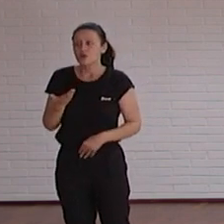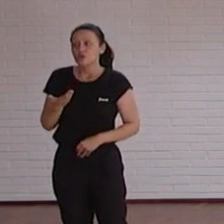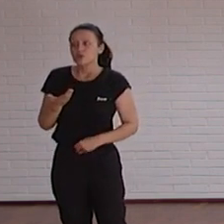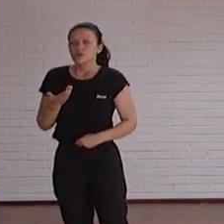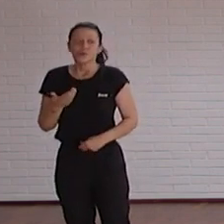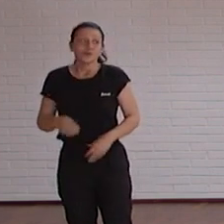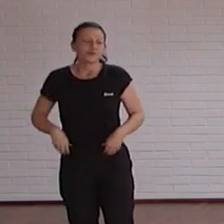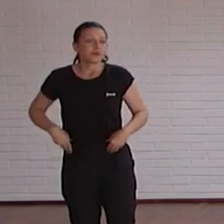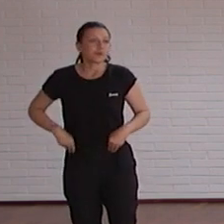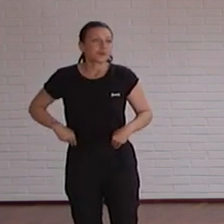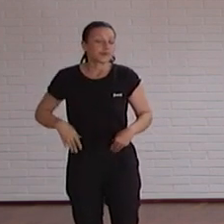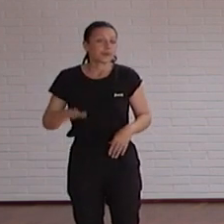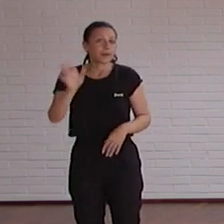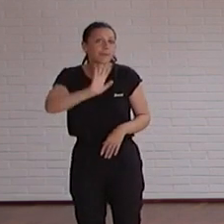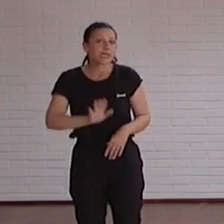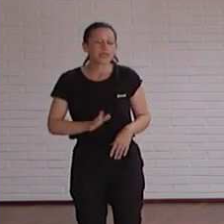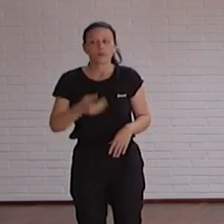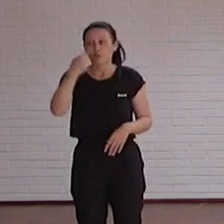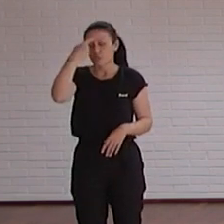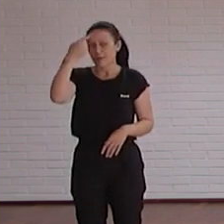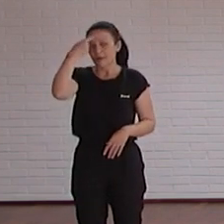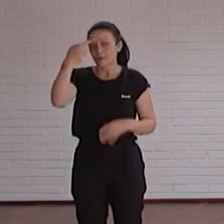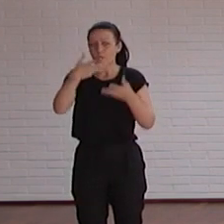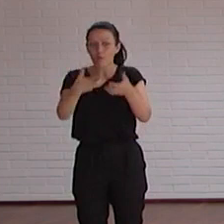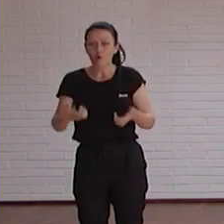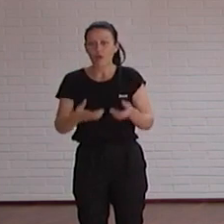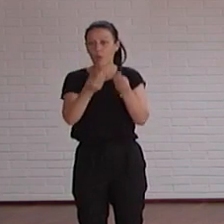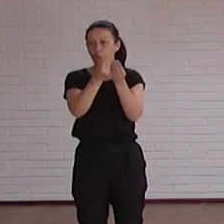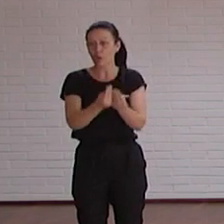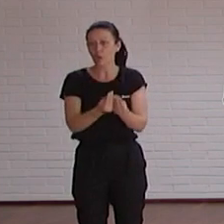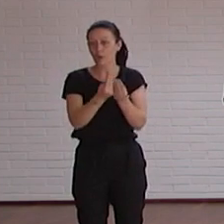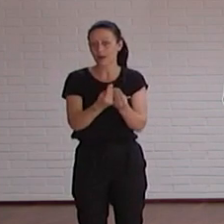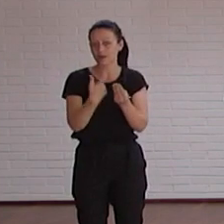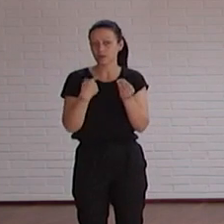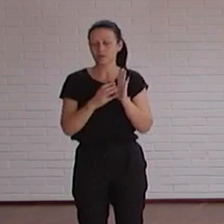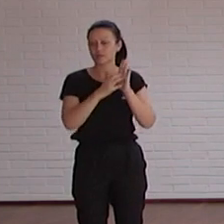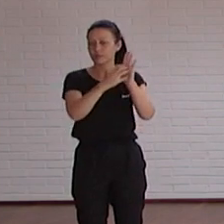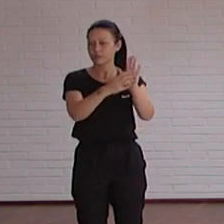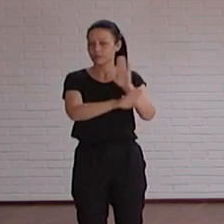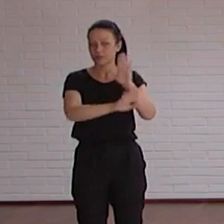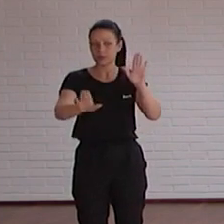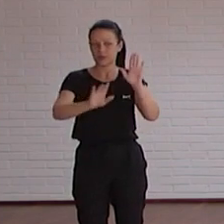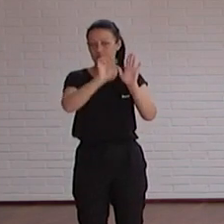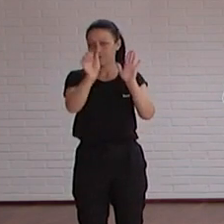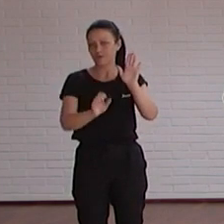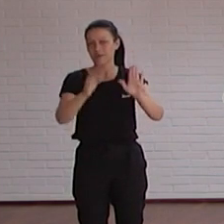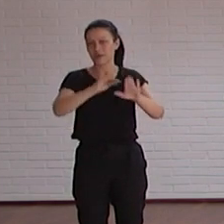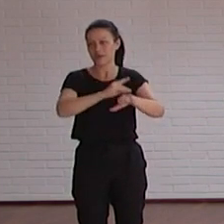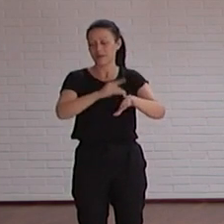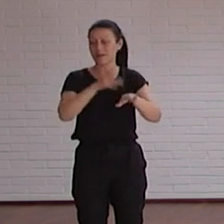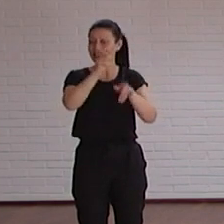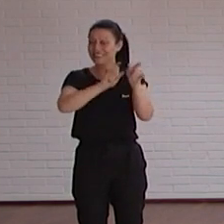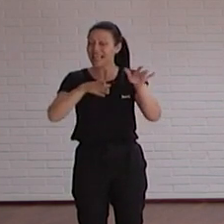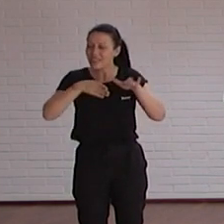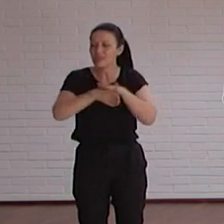que a lo mejor a simple vista bueno es una memoria o es un documento ahí colgado de forma digital pero que sea accesible que la gente